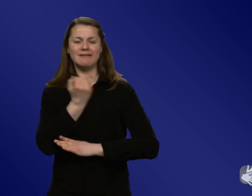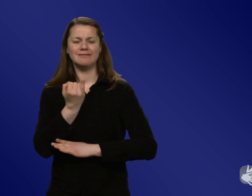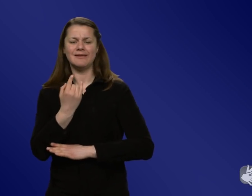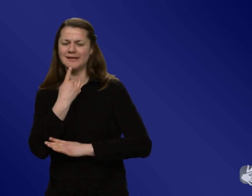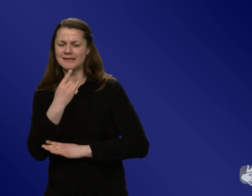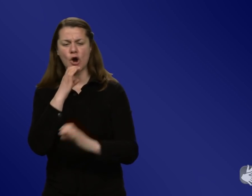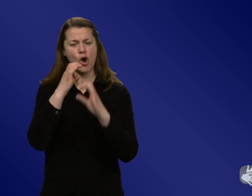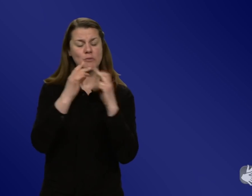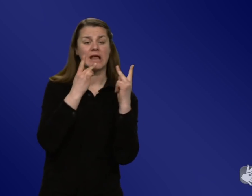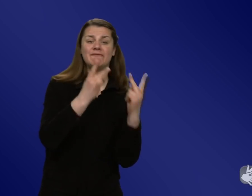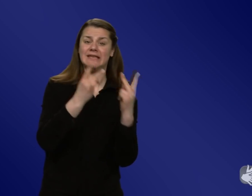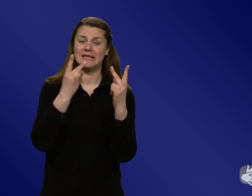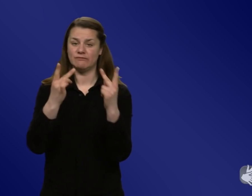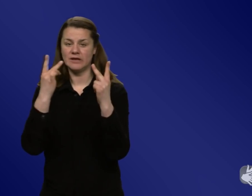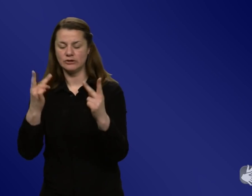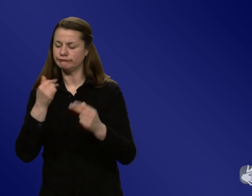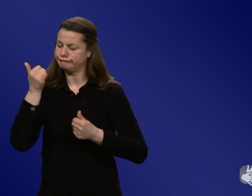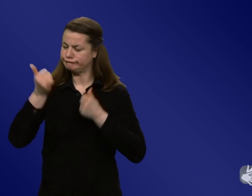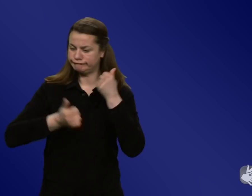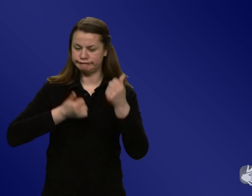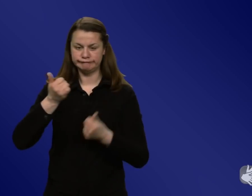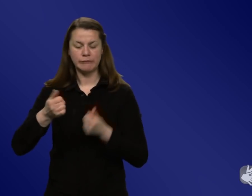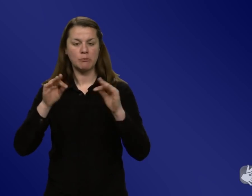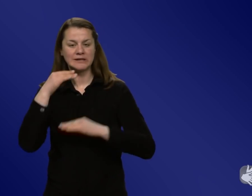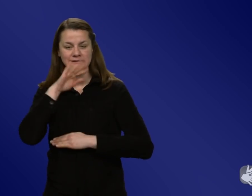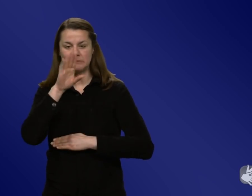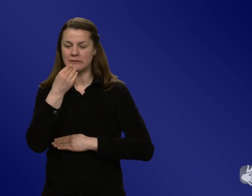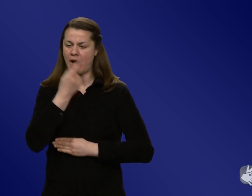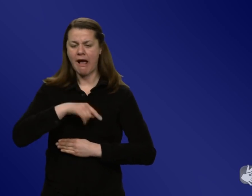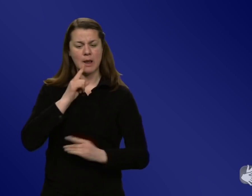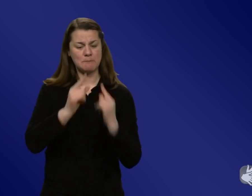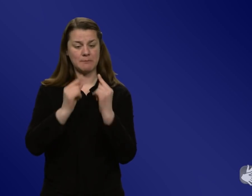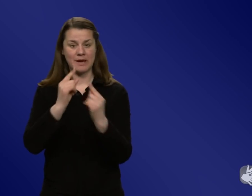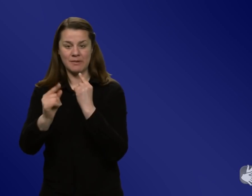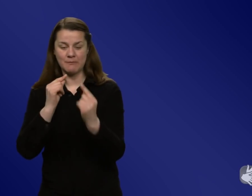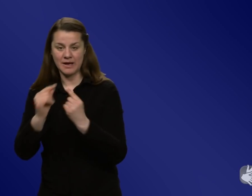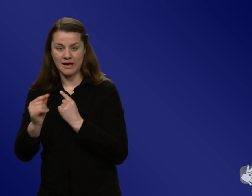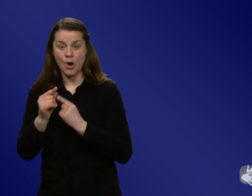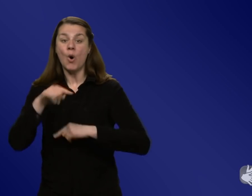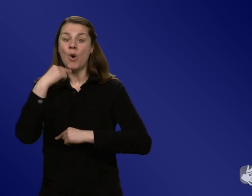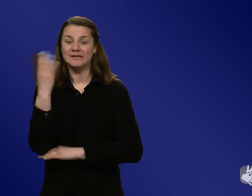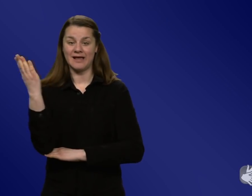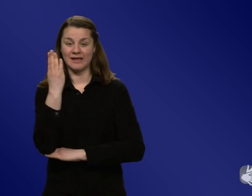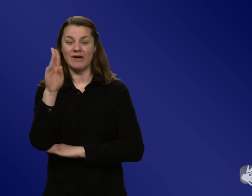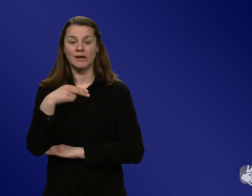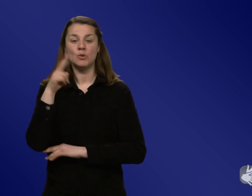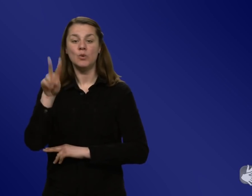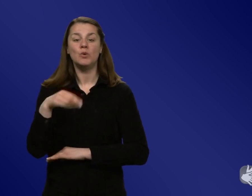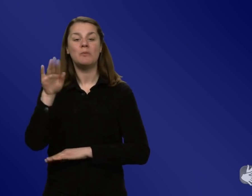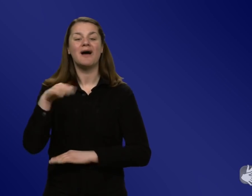dann geht das Tagungsprogramm weiter und dann ist Samstag Nachmittag und alle fahren nach Hause und dann kommt der Block, wo die Kommunikation kommt. Und so ist das zum